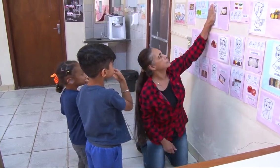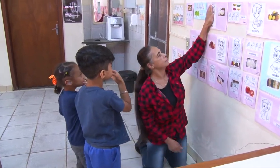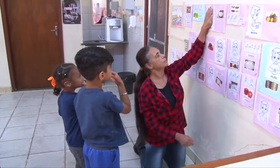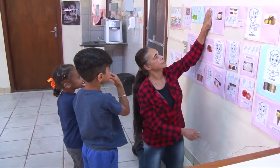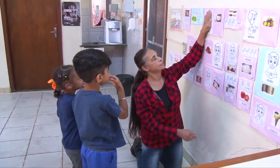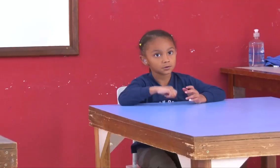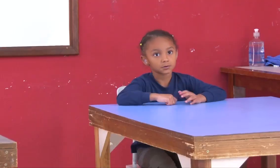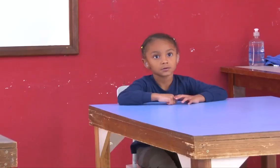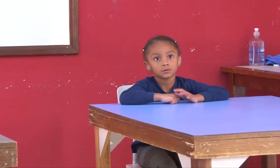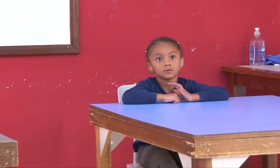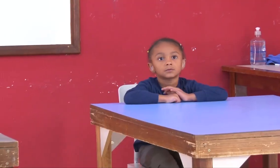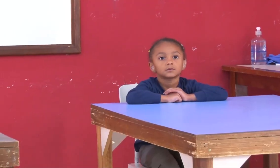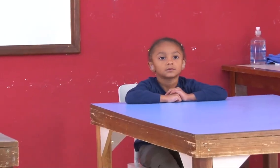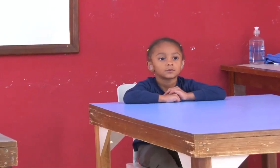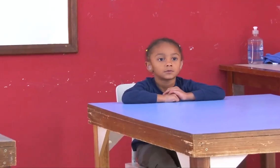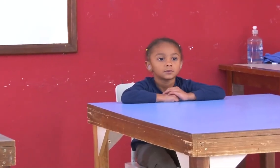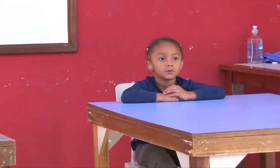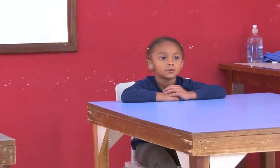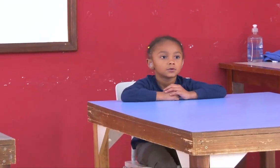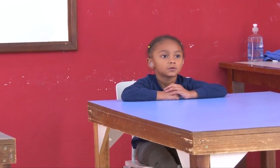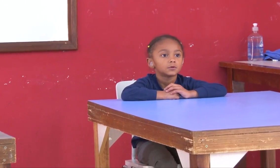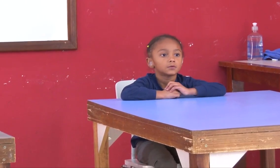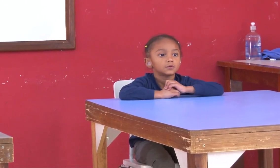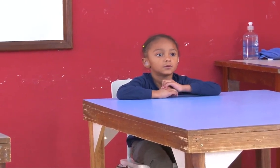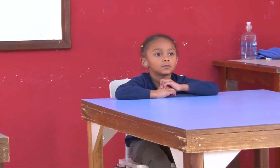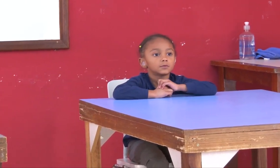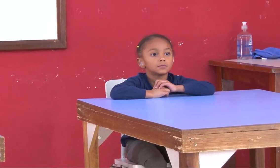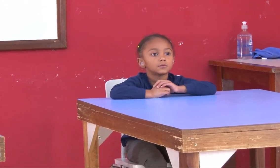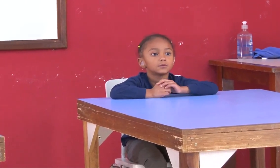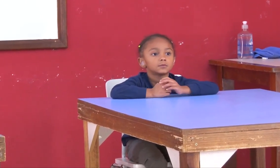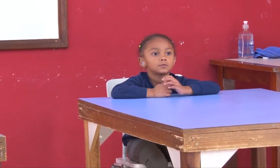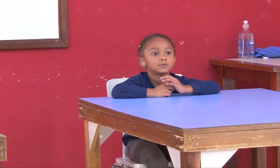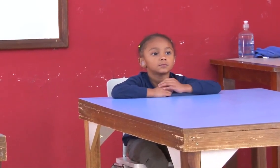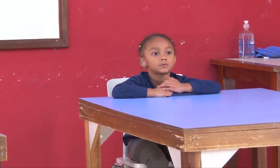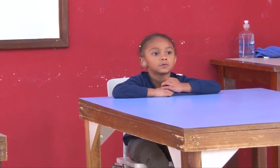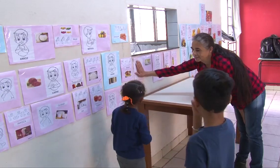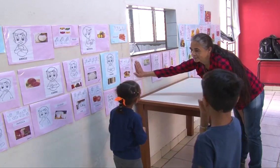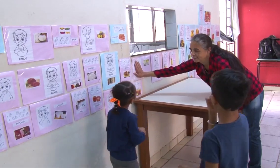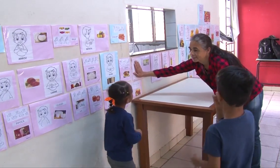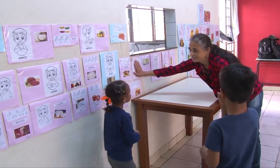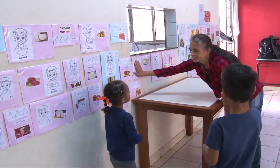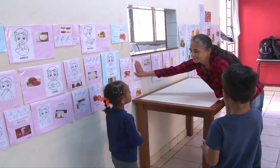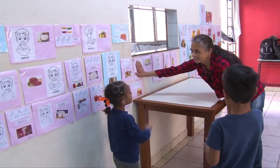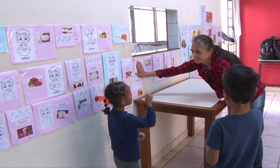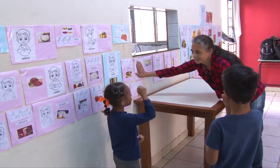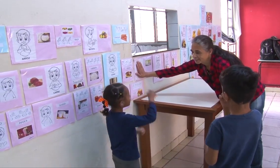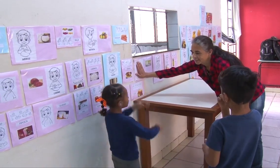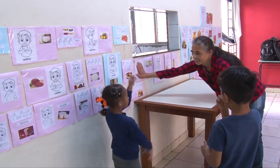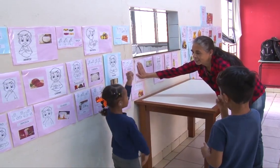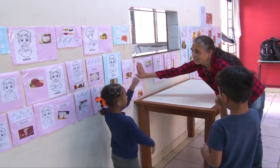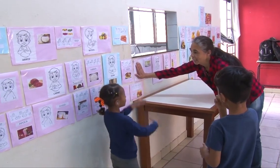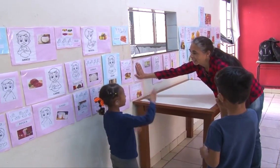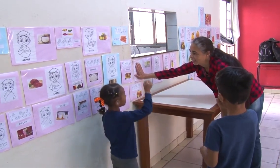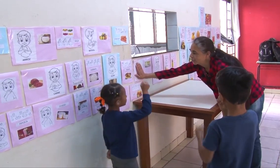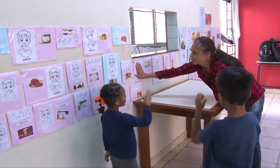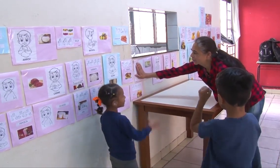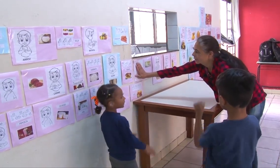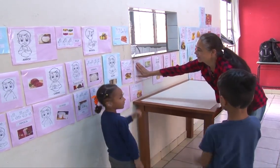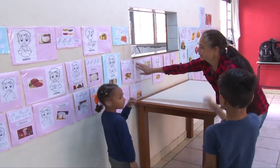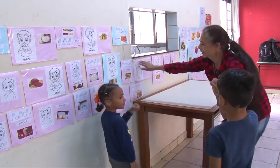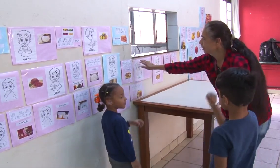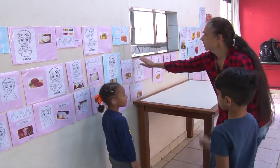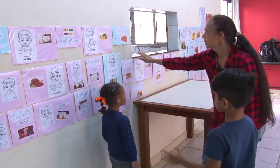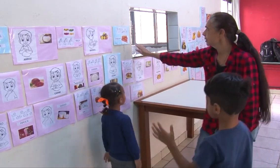nacional de Libras. Em 2002, a Lei 10.436 reconheceu a língua brasileira de sinais